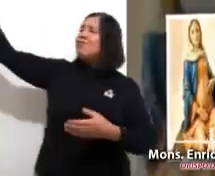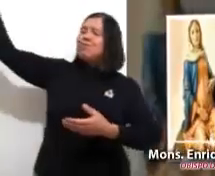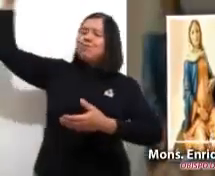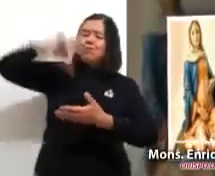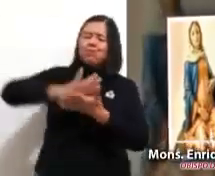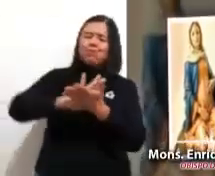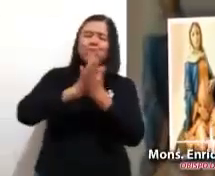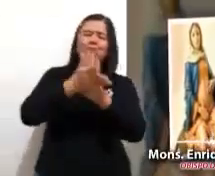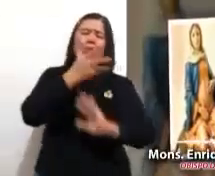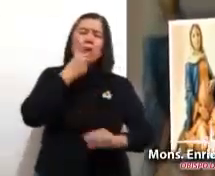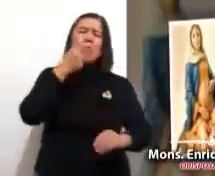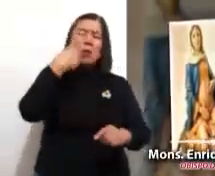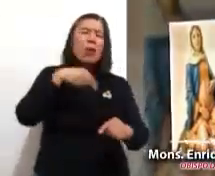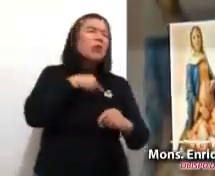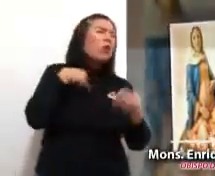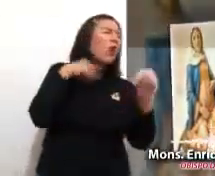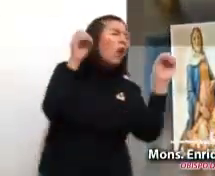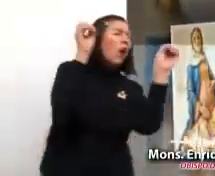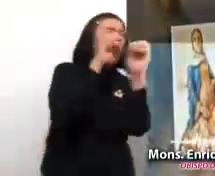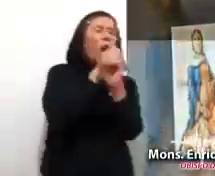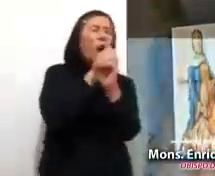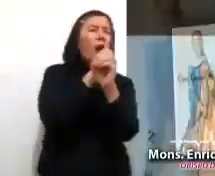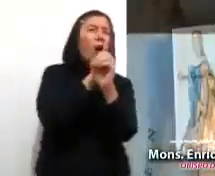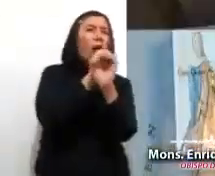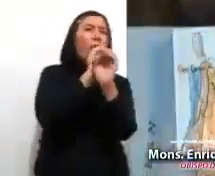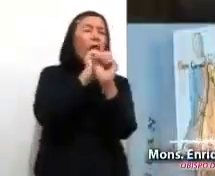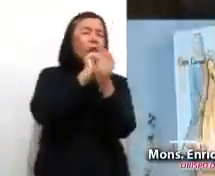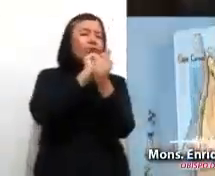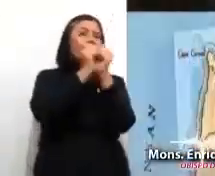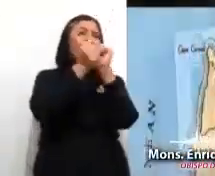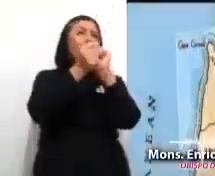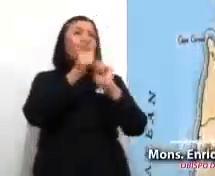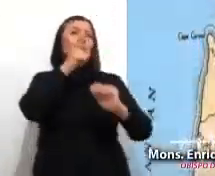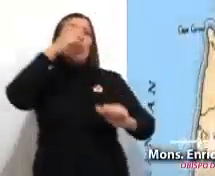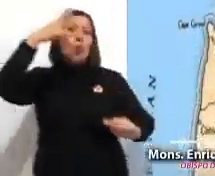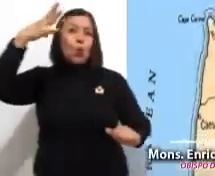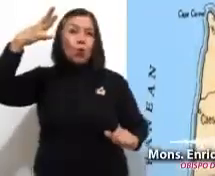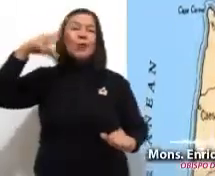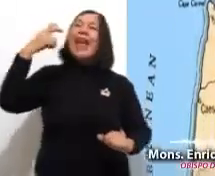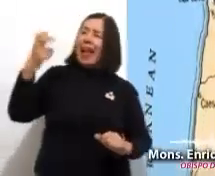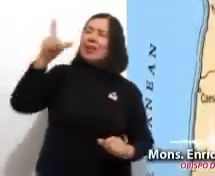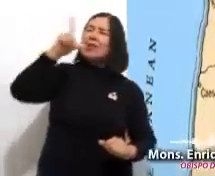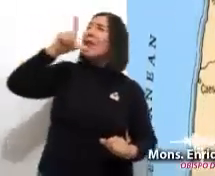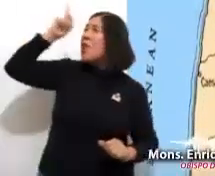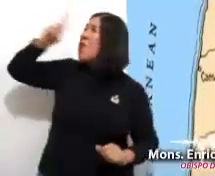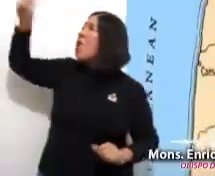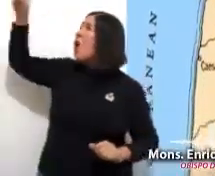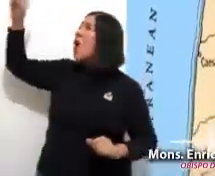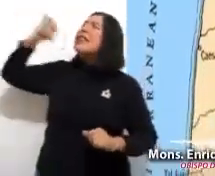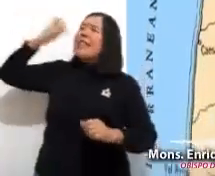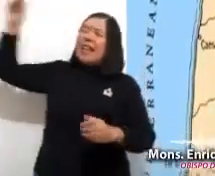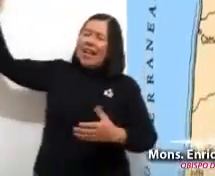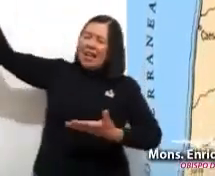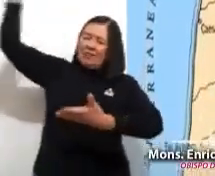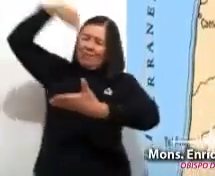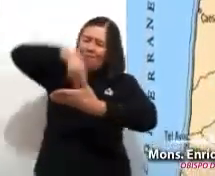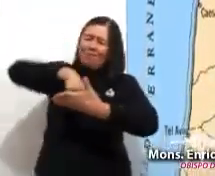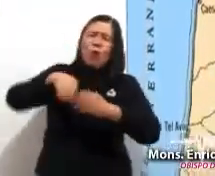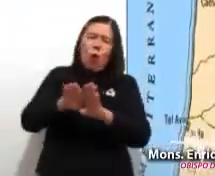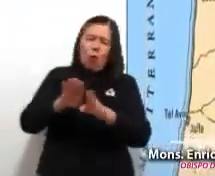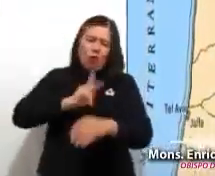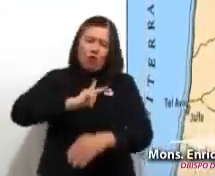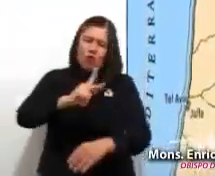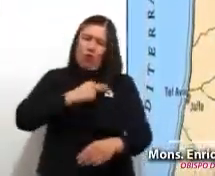hombre quien cambia nuestra oscuridad en luz. La mayor presencia de Dios es hacerse carne como